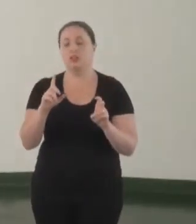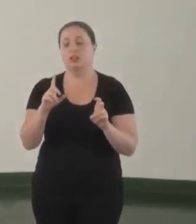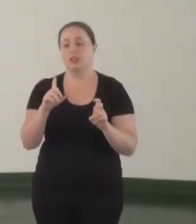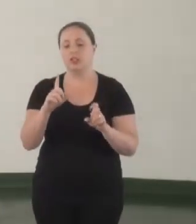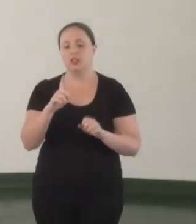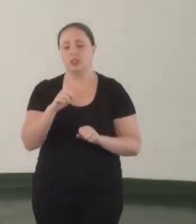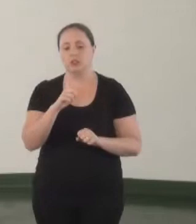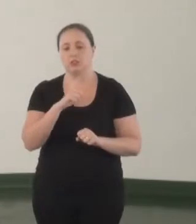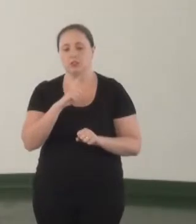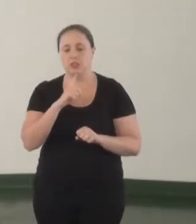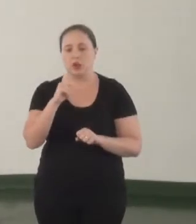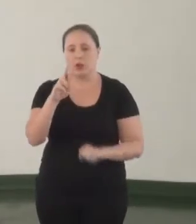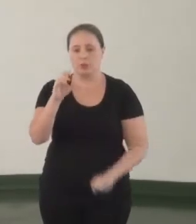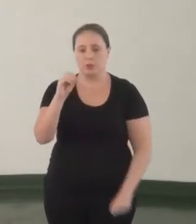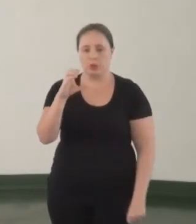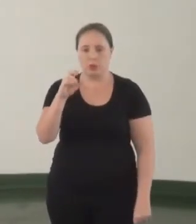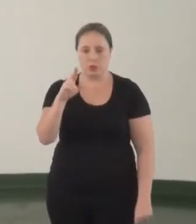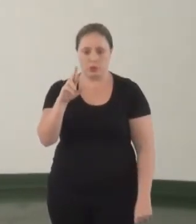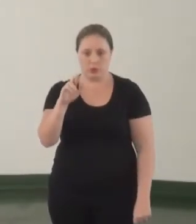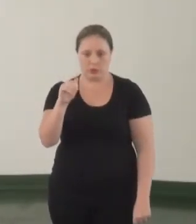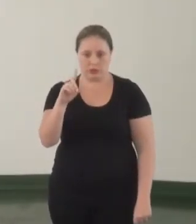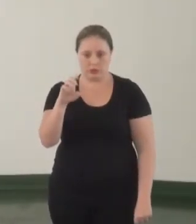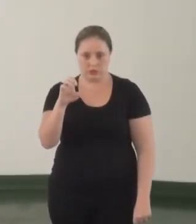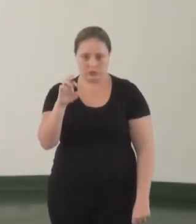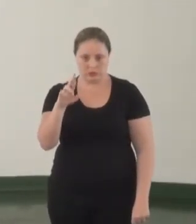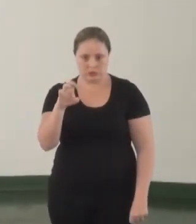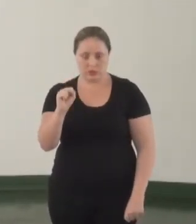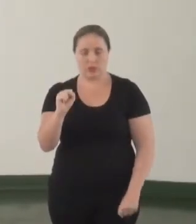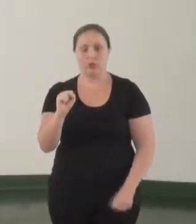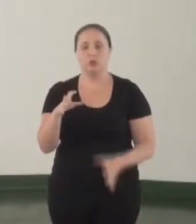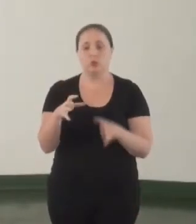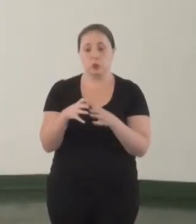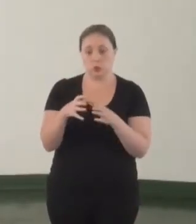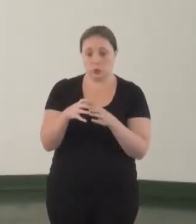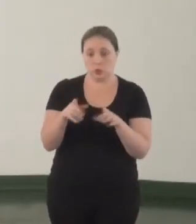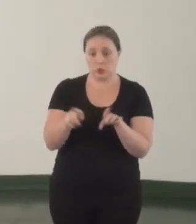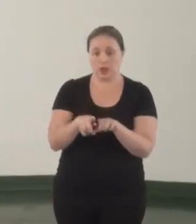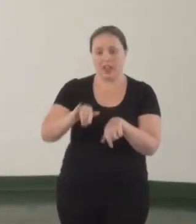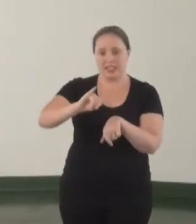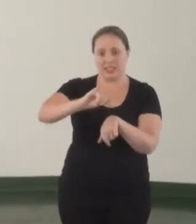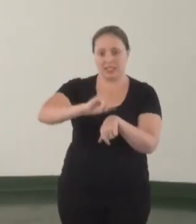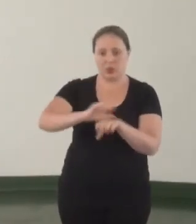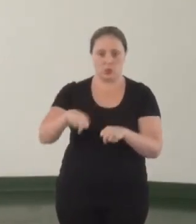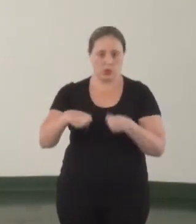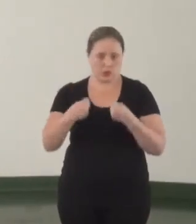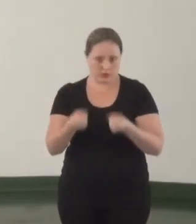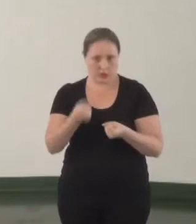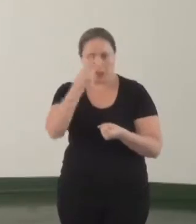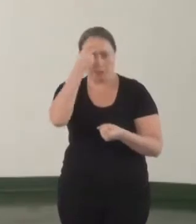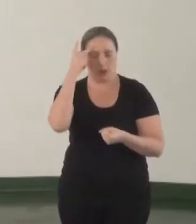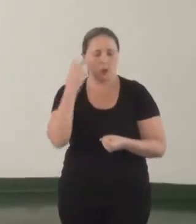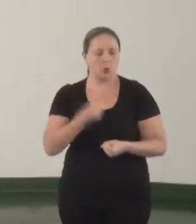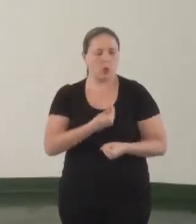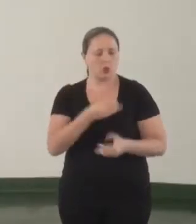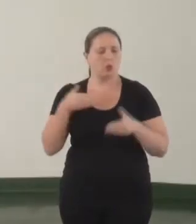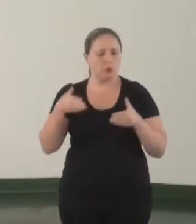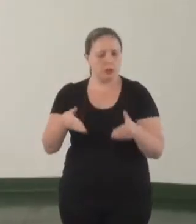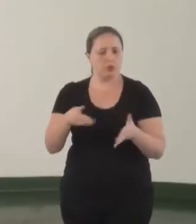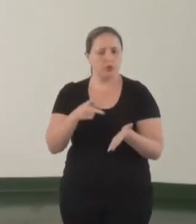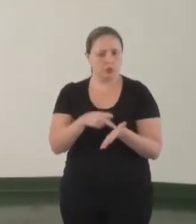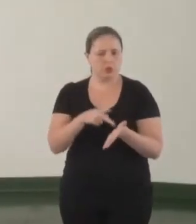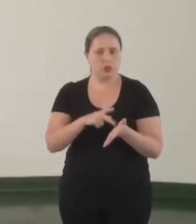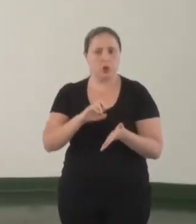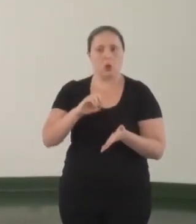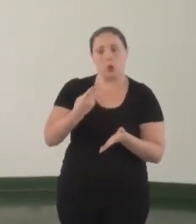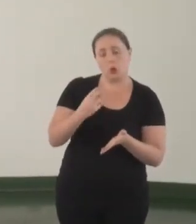procuradores, o movimento e o pessoal do Centro de Defesa. Pessoas que atuam diretamente